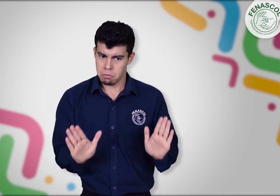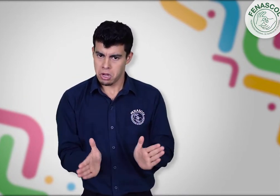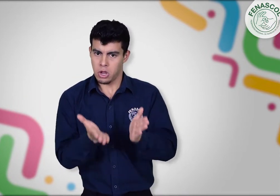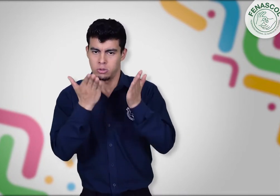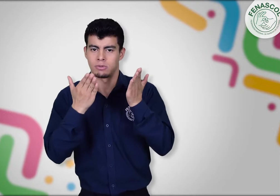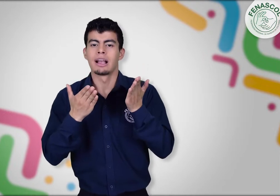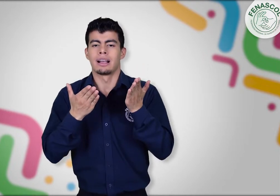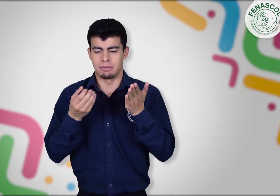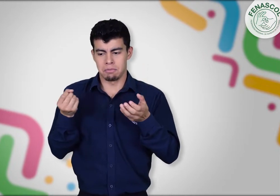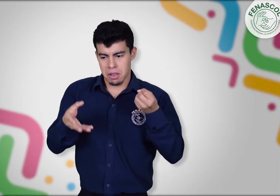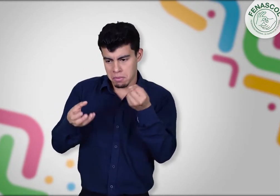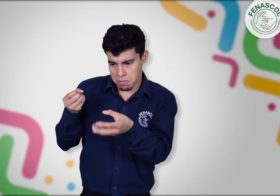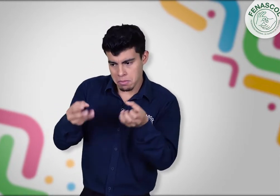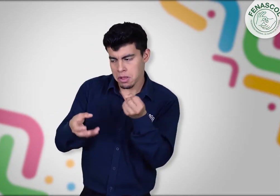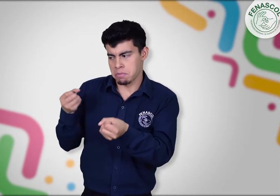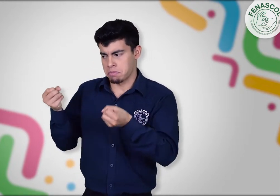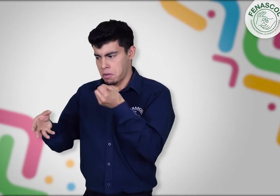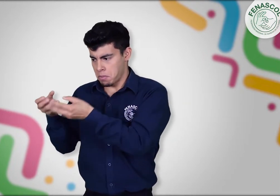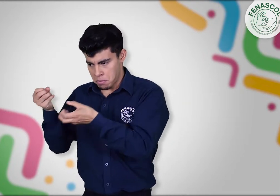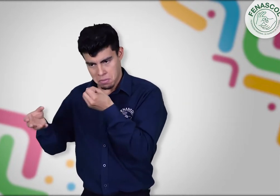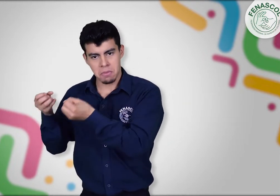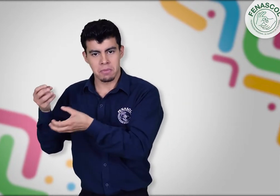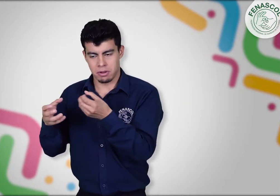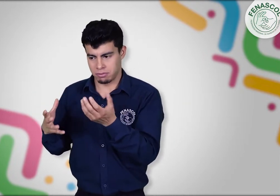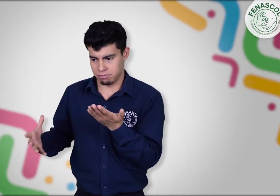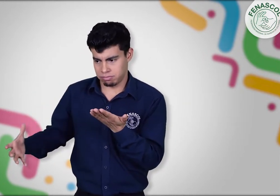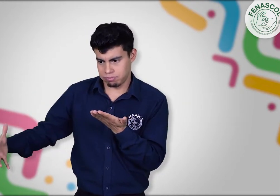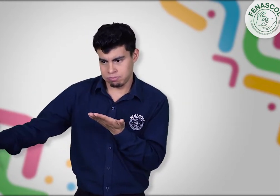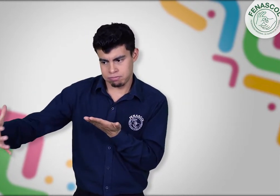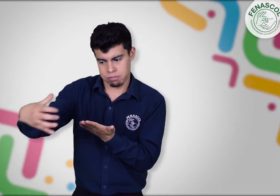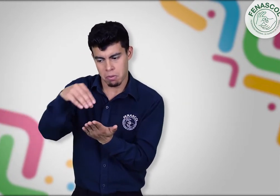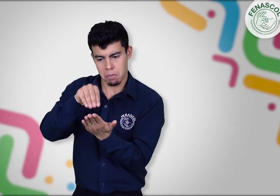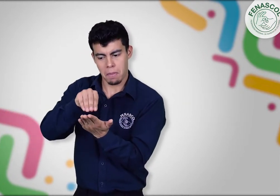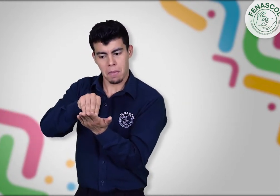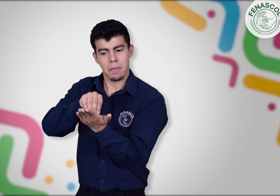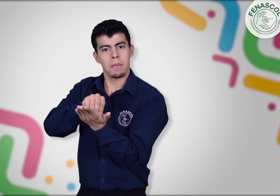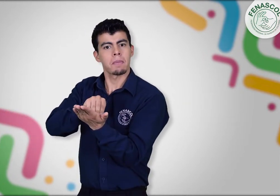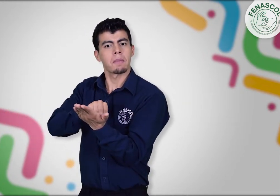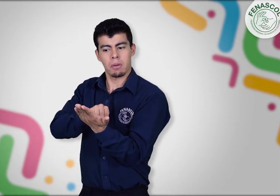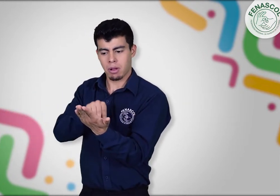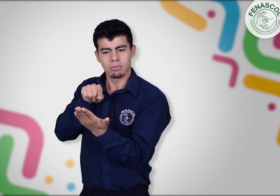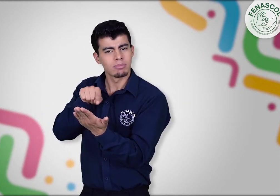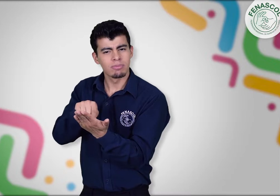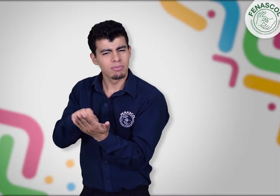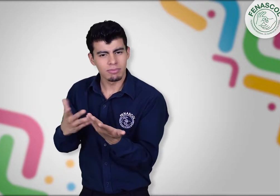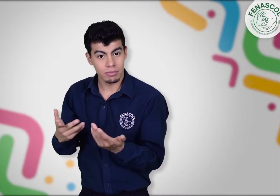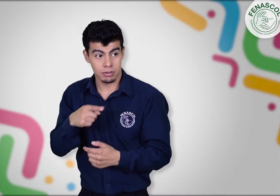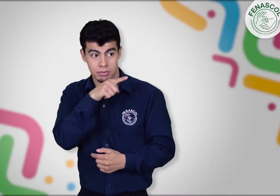información fue registrada para que se pueda tener en cuenta en el Plan de Desarrollo que se está construyendo.